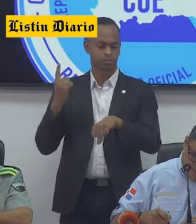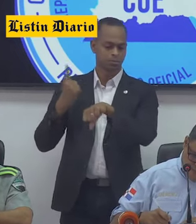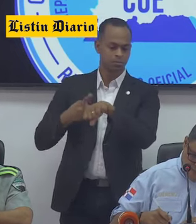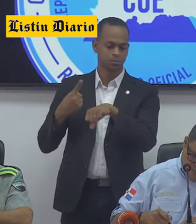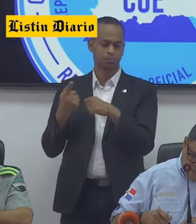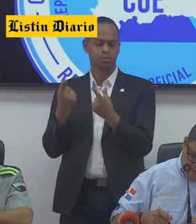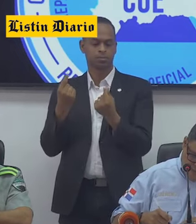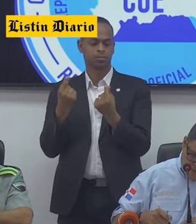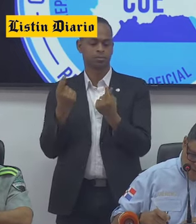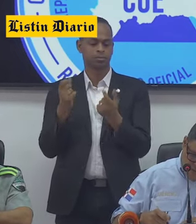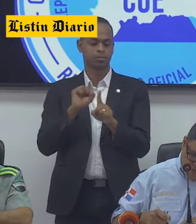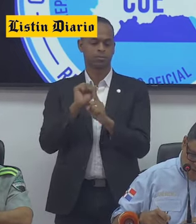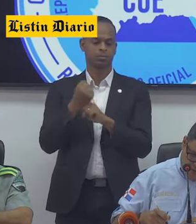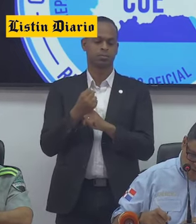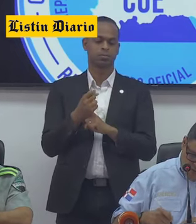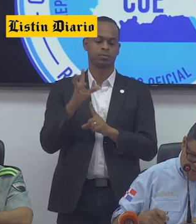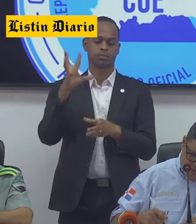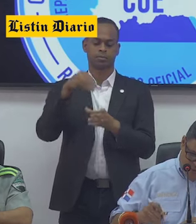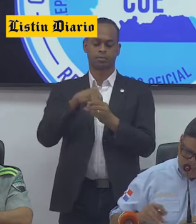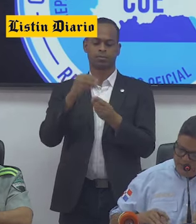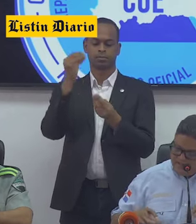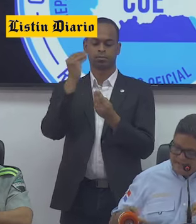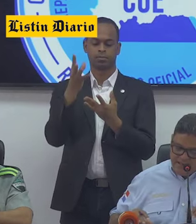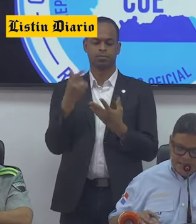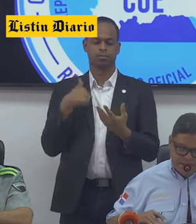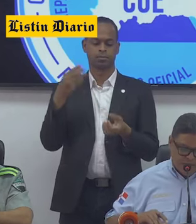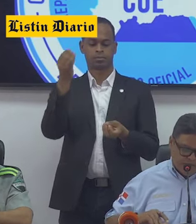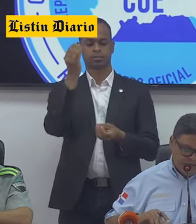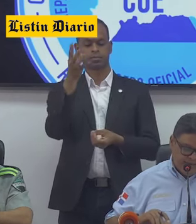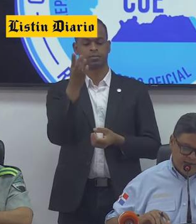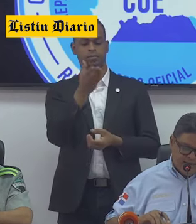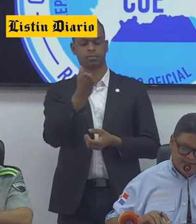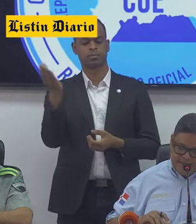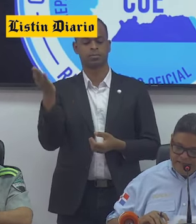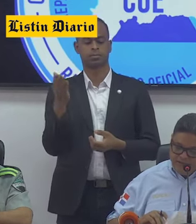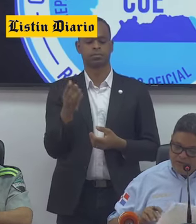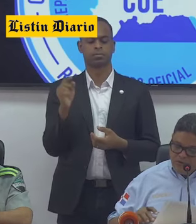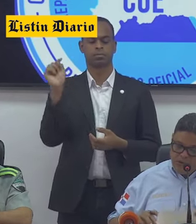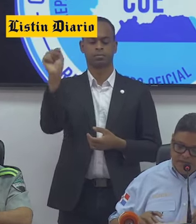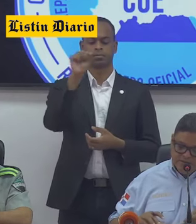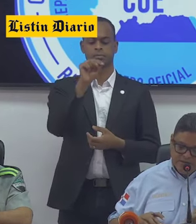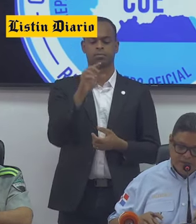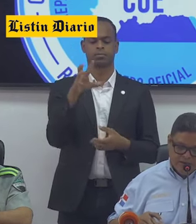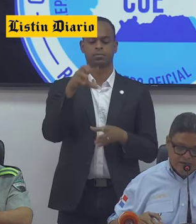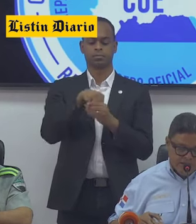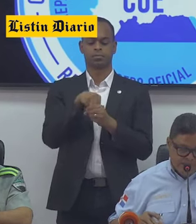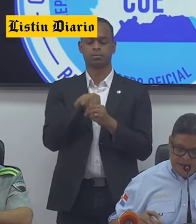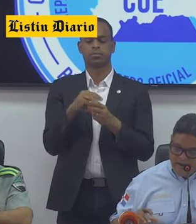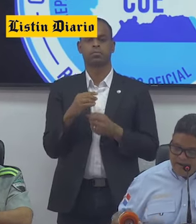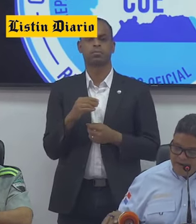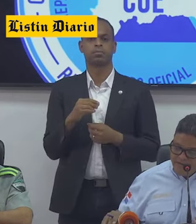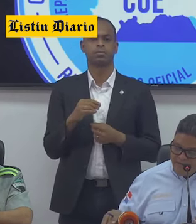¿Cuál es la situación? Sí, dentro del boletín, yo le decía a ustedes la cantidad de vehículos que han sido